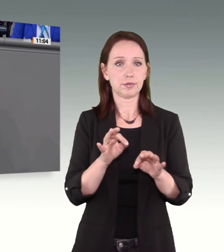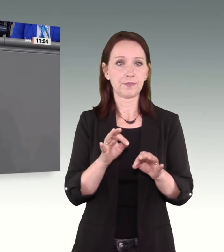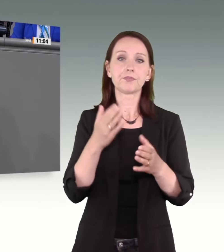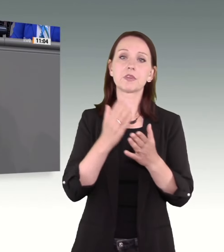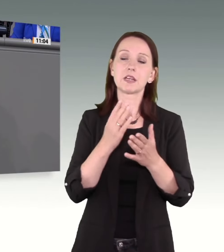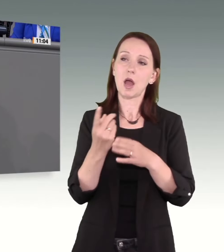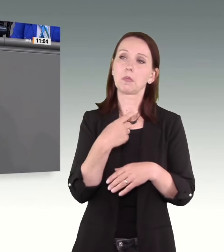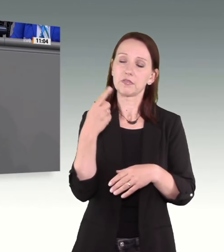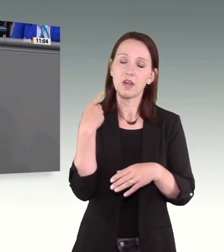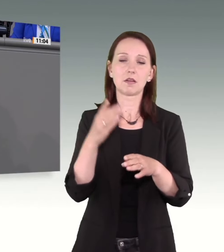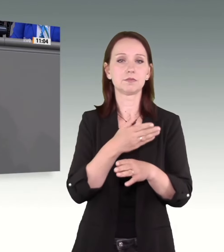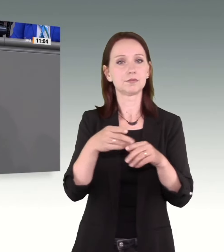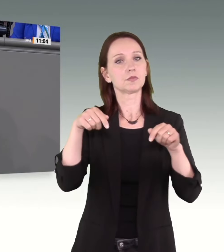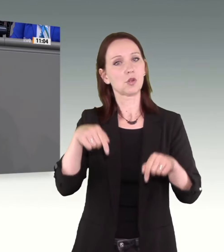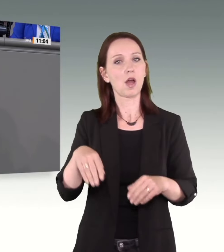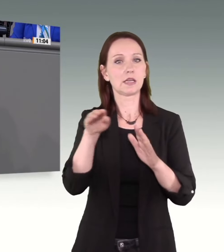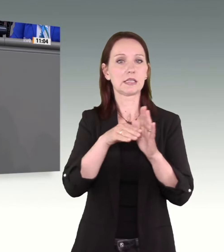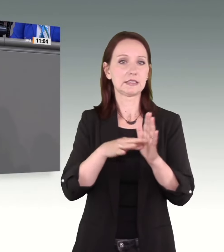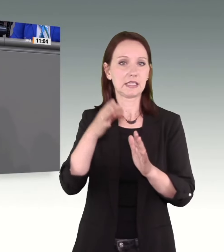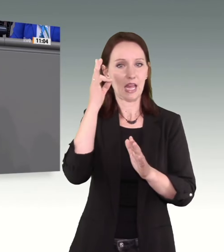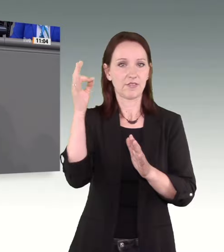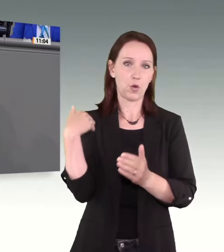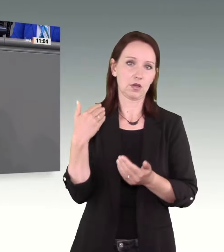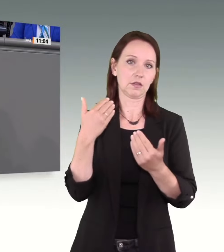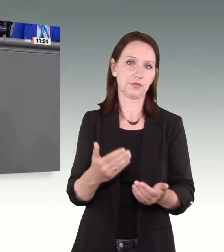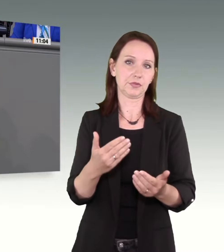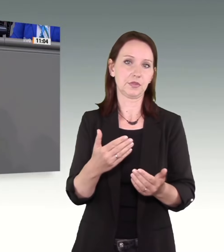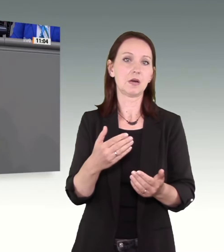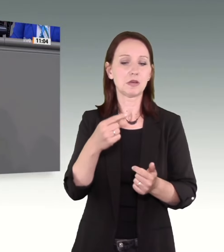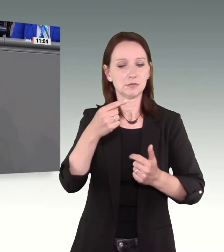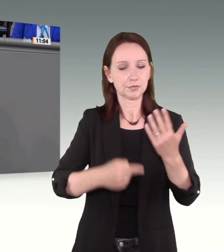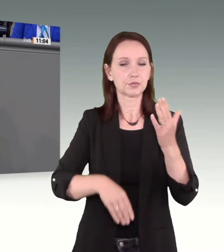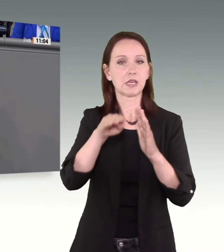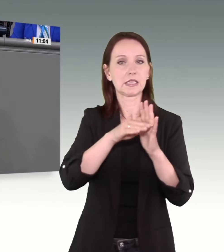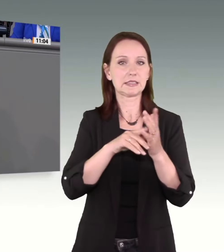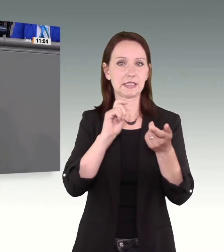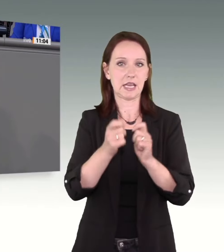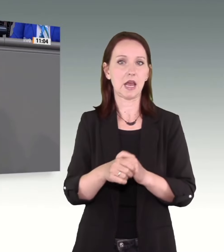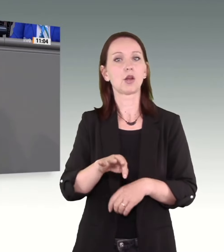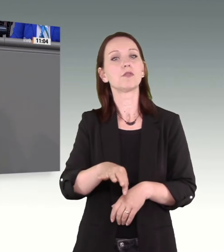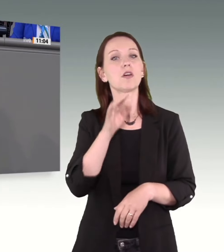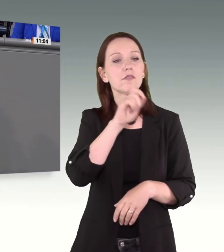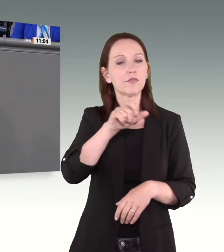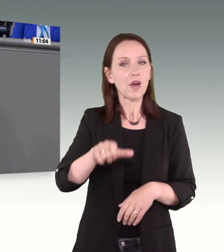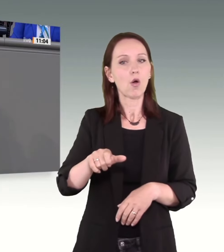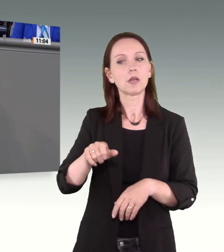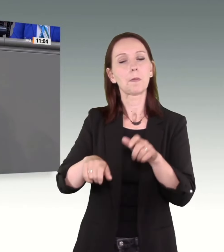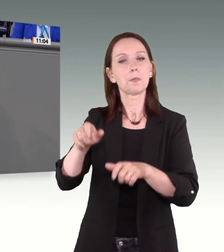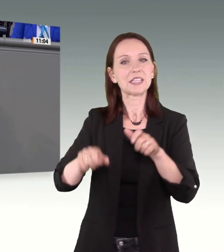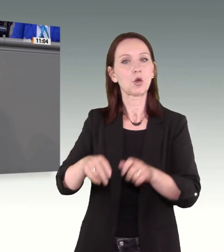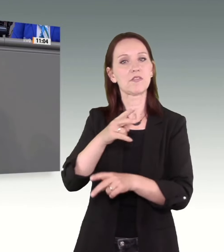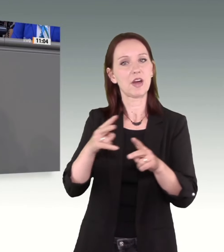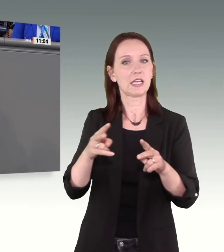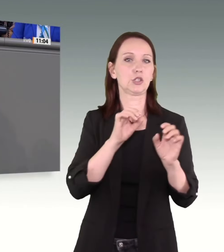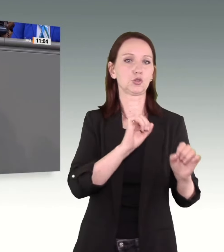einen Gesetzentwurf einzubringen mit einer Vielzahl von gesetzlichen Änderungen zum Schutz von Frauen und verletzlichen Personen, weil das ist